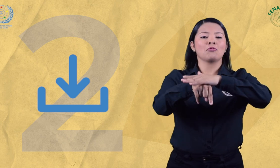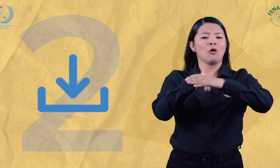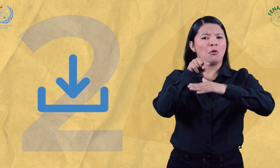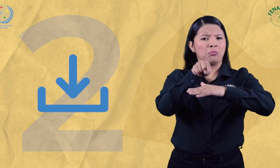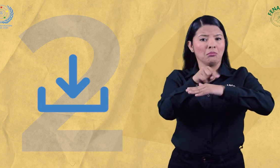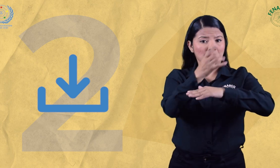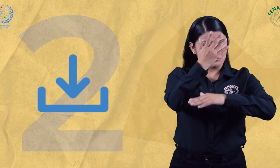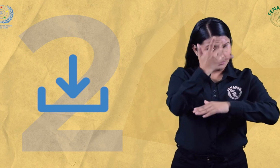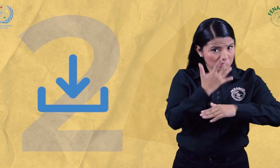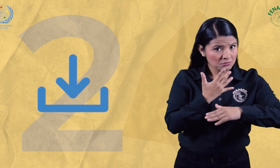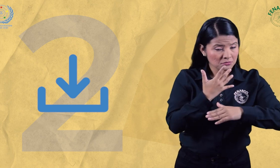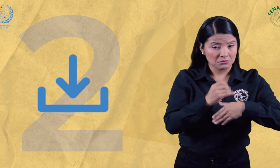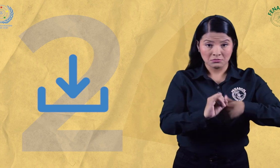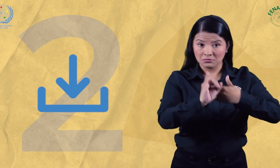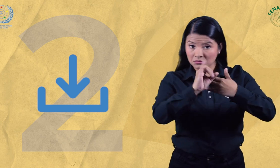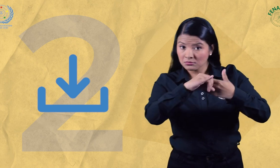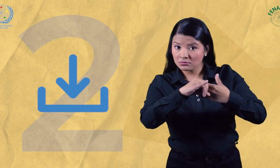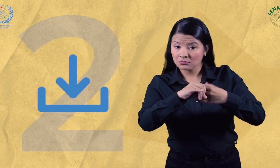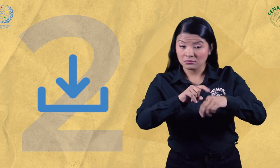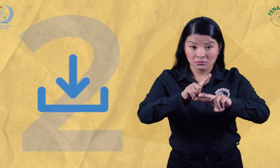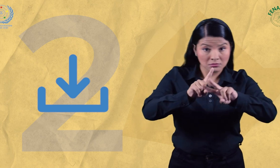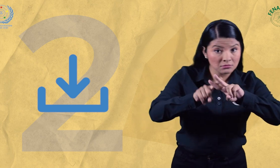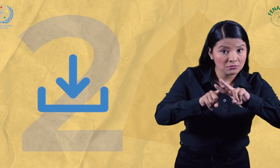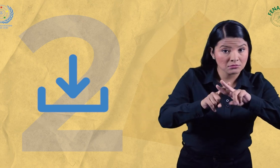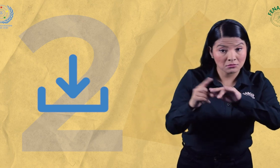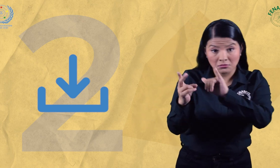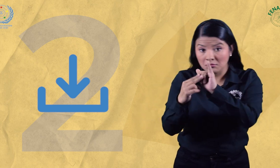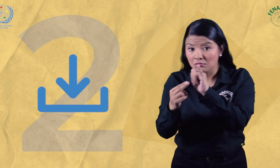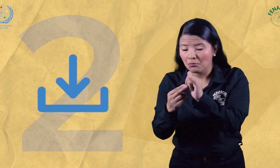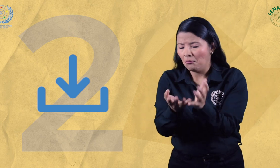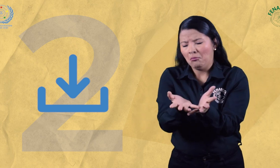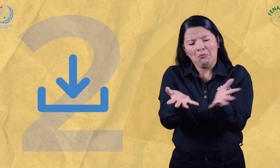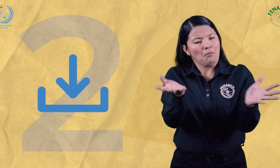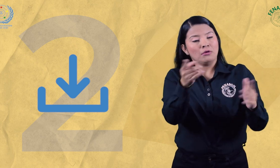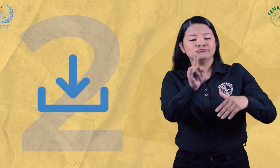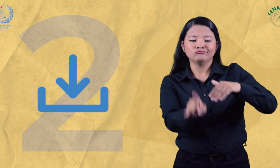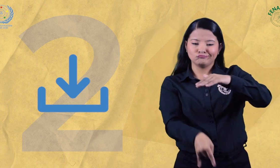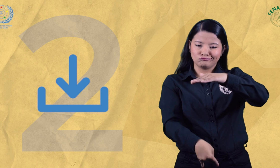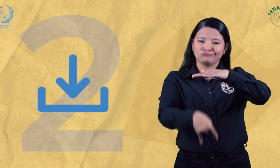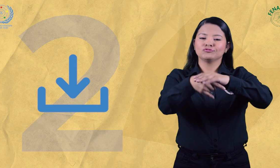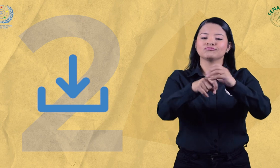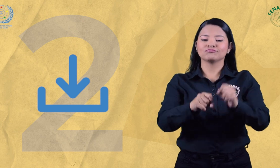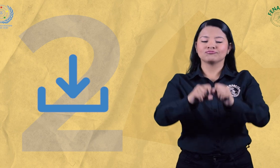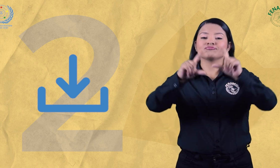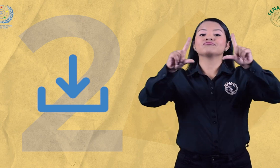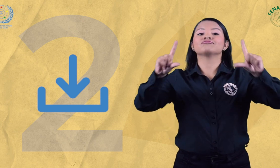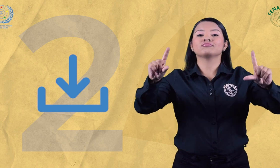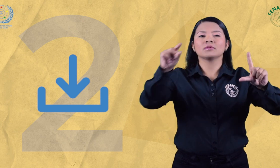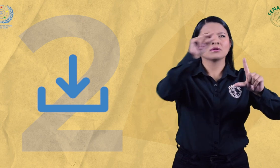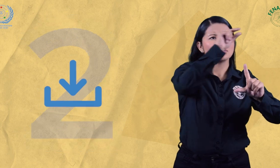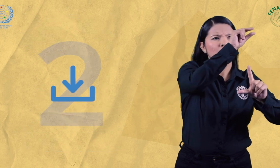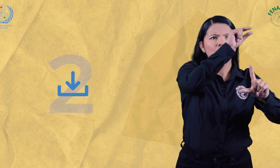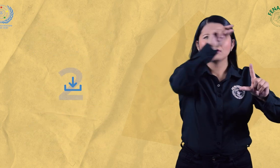Acompaña el video en Facebook, Instagram, X, YouTube y demás redes sociales con el numeral